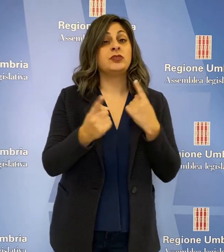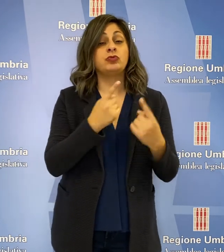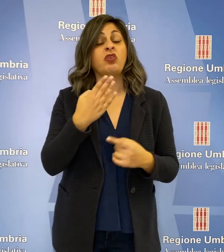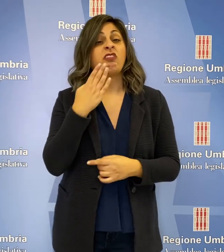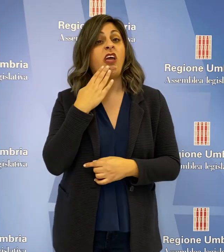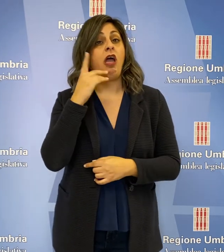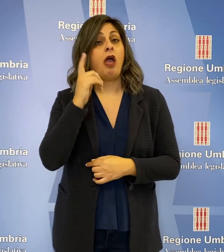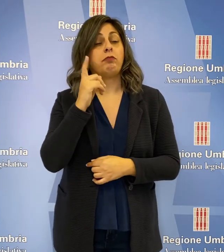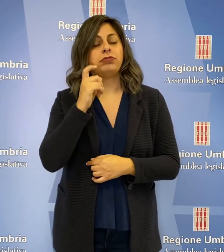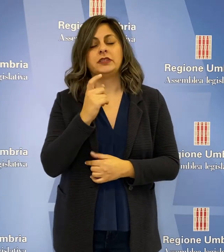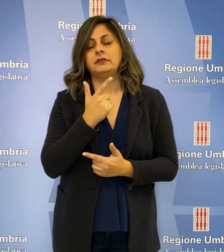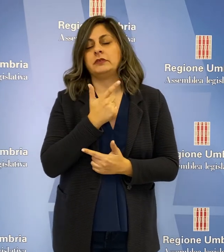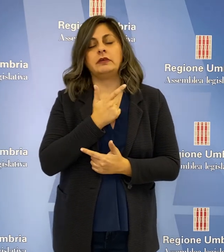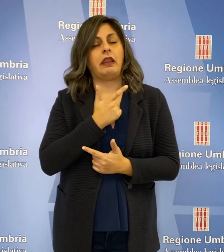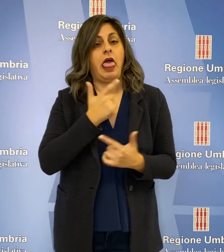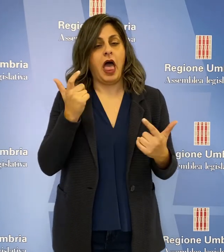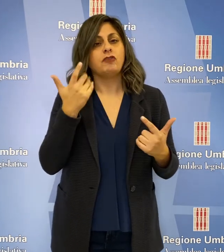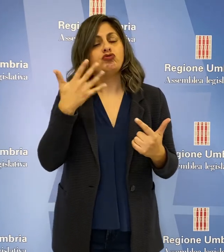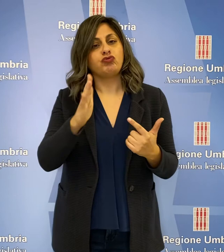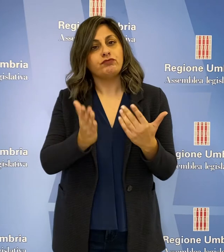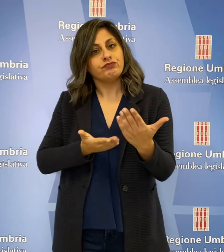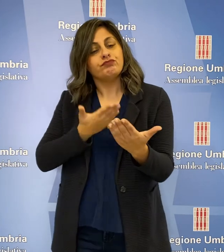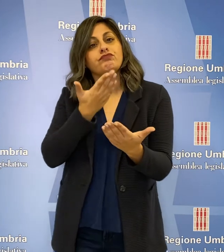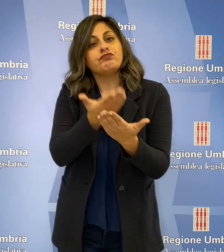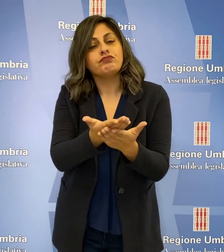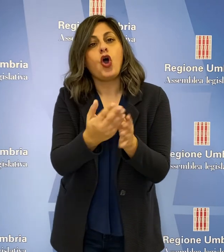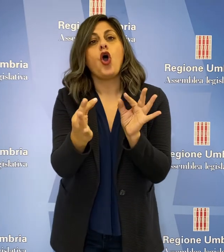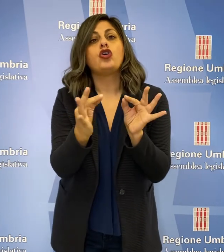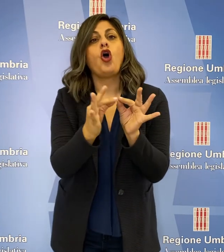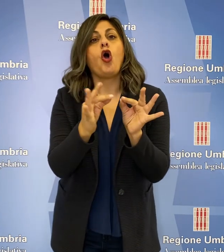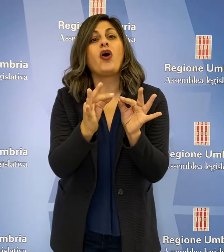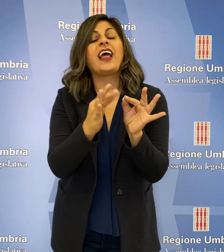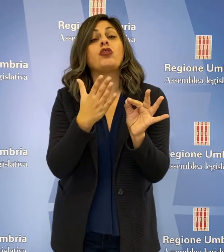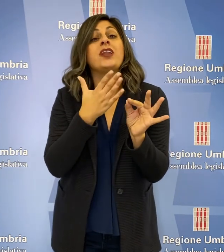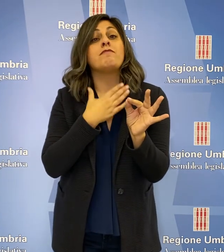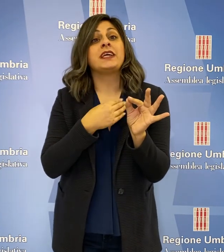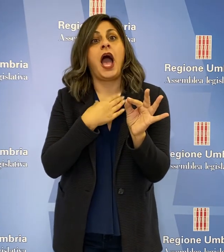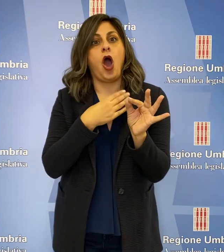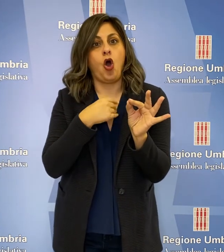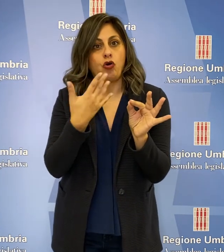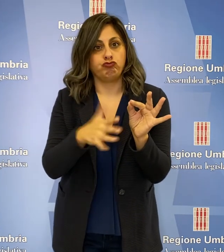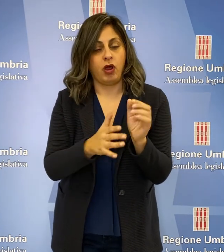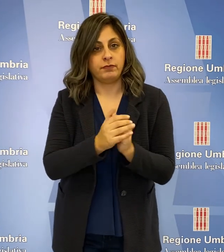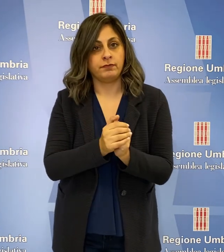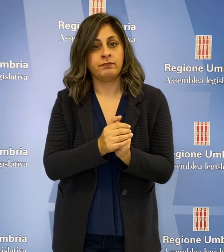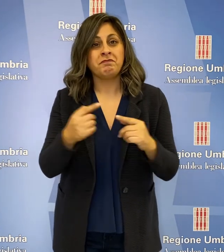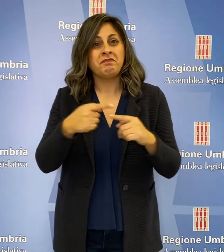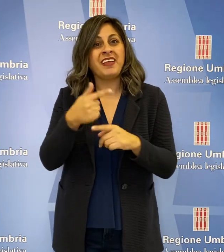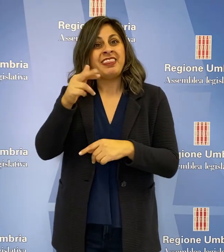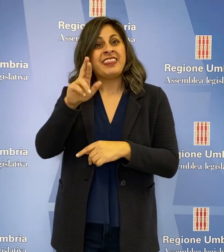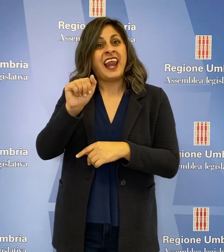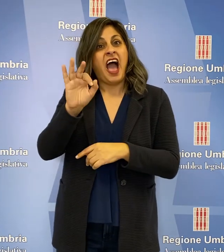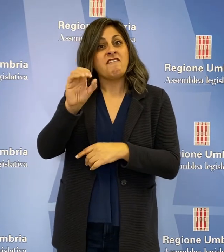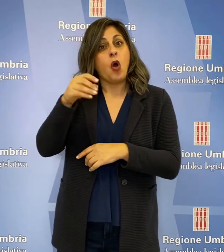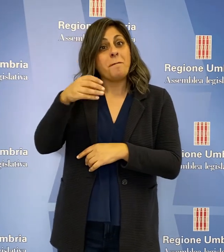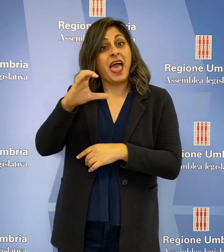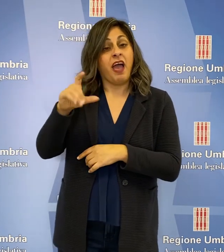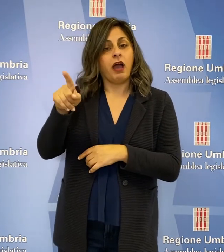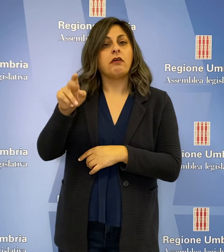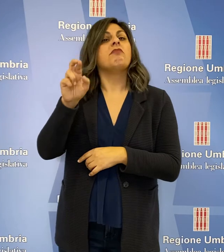è una situazione debitoria drammatica e ha presentato una richiesta di concordato in bianco. Sulla Trafomec la